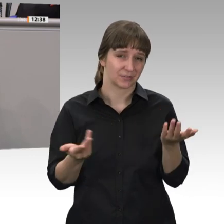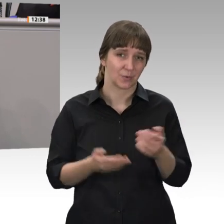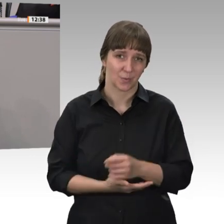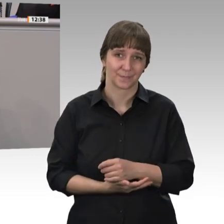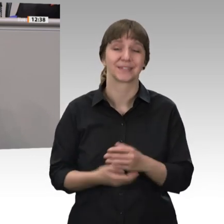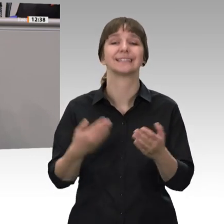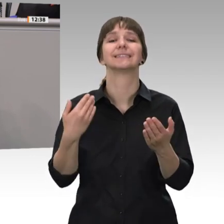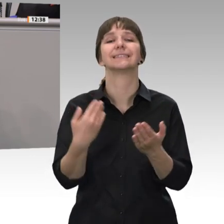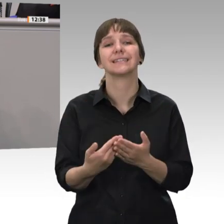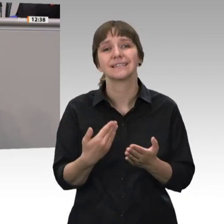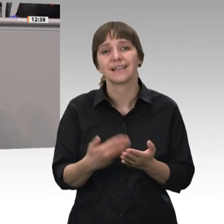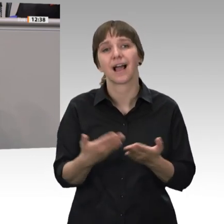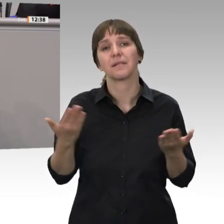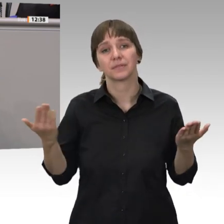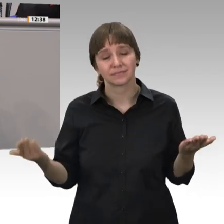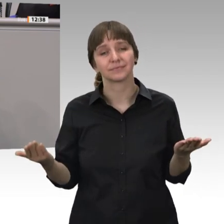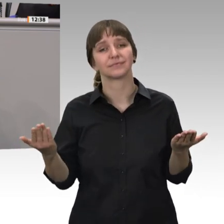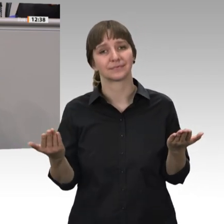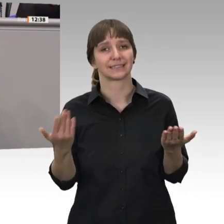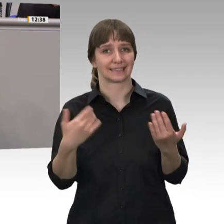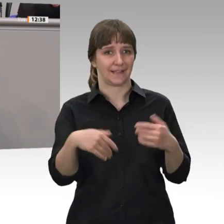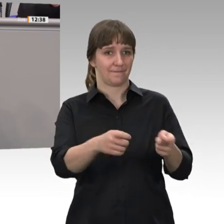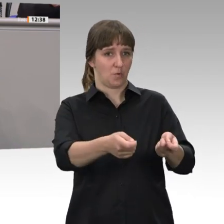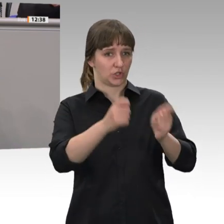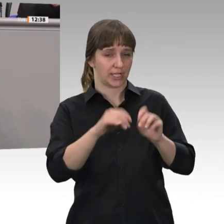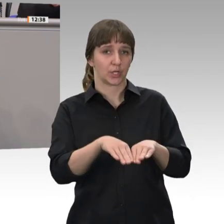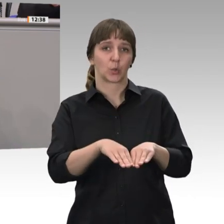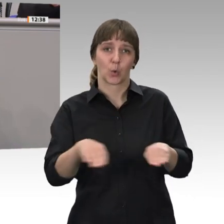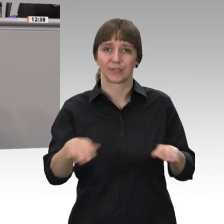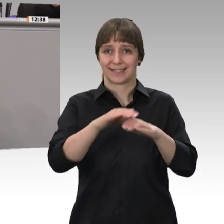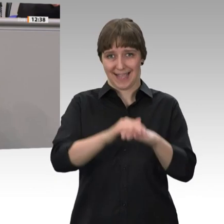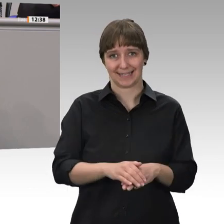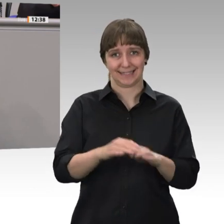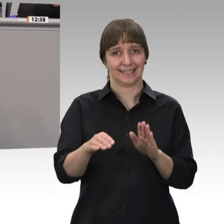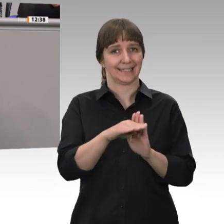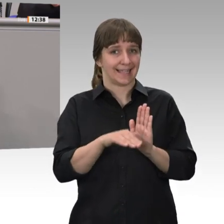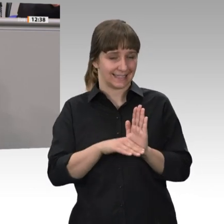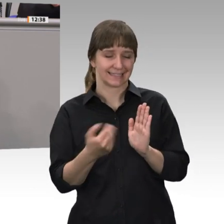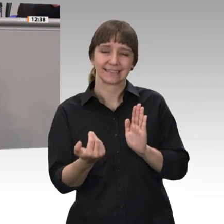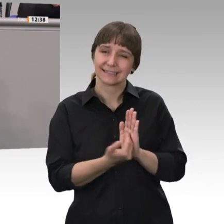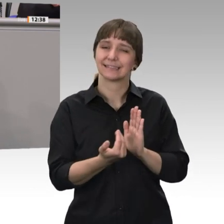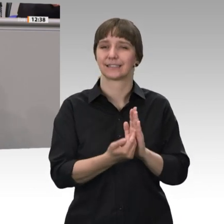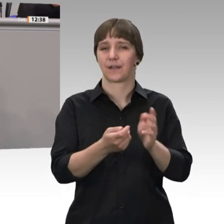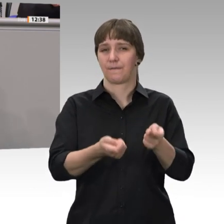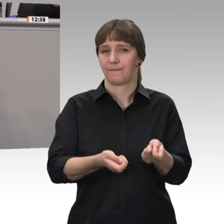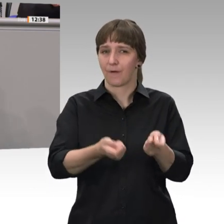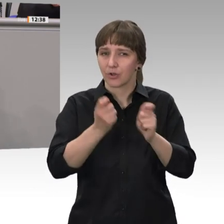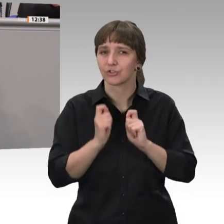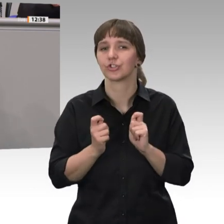sind ja auch die Vorschläge, die mit dem Grundrentengesetz jetzt vorliegen, die orientiert an dem individuellen